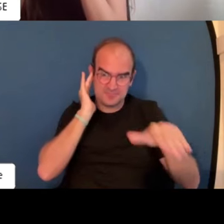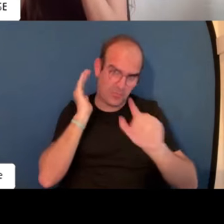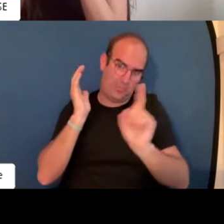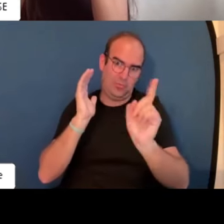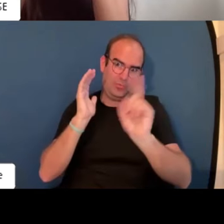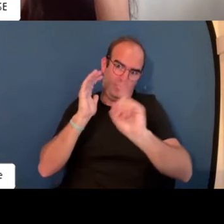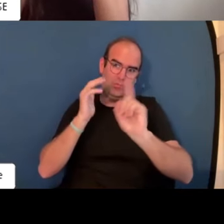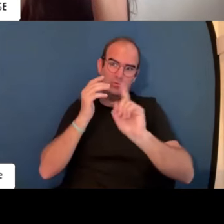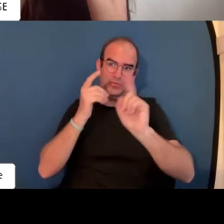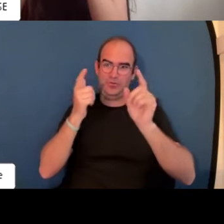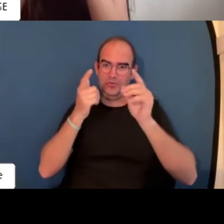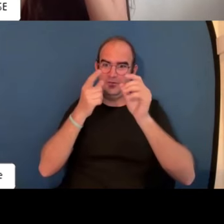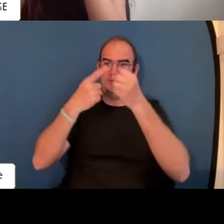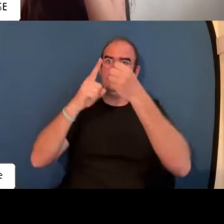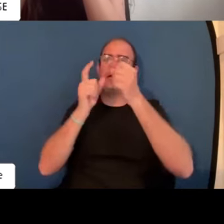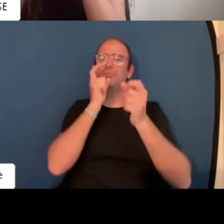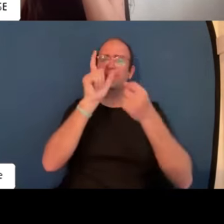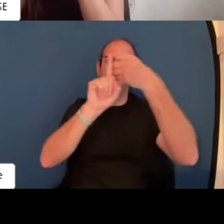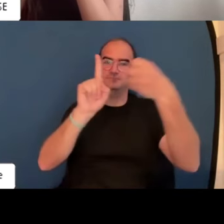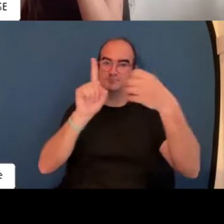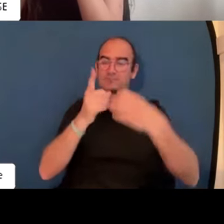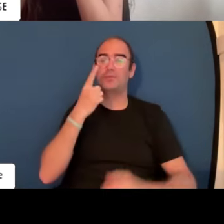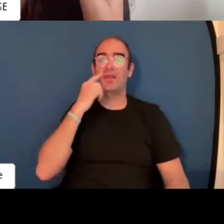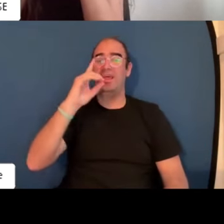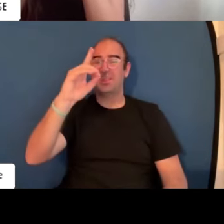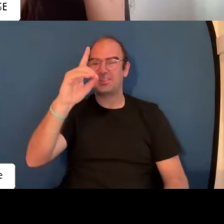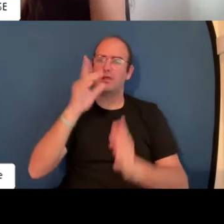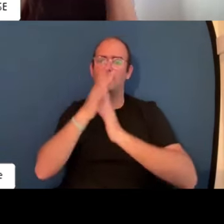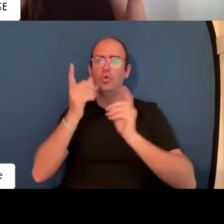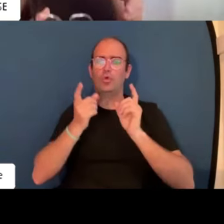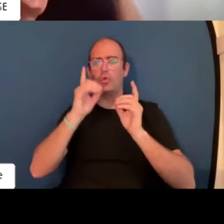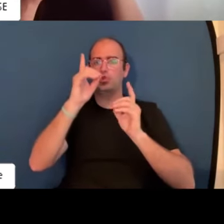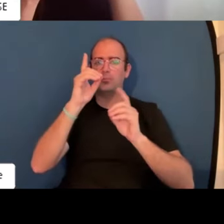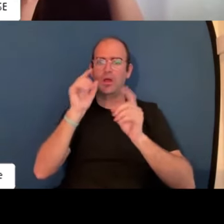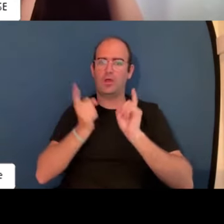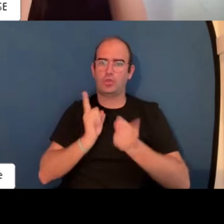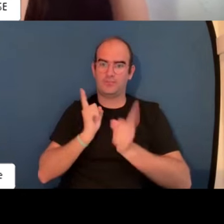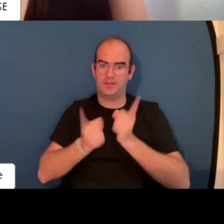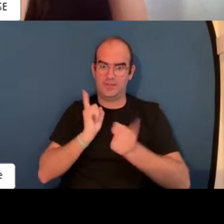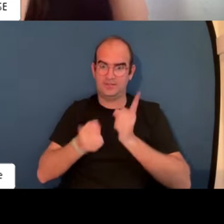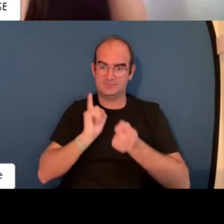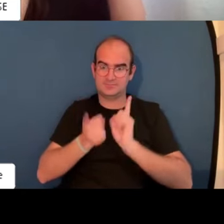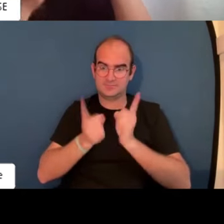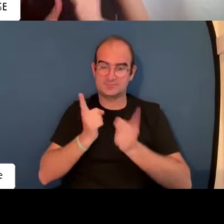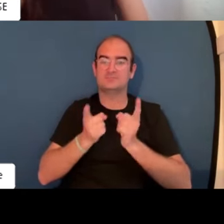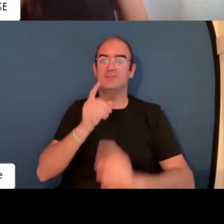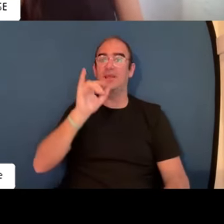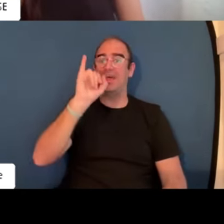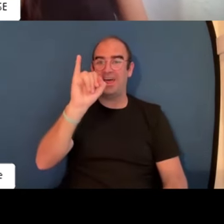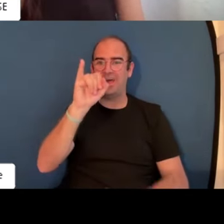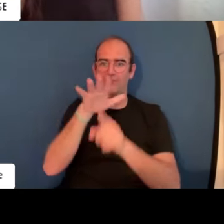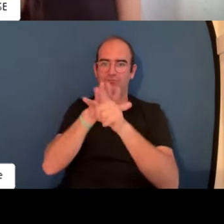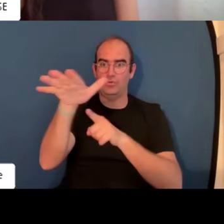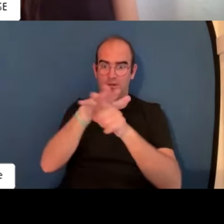este cuadro que veis aquí y que penséis que esto que es un disyoke y o que es esto. No. A ver, tenemos la D que es